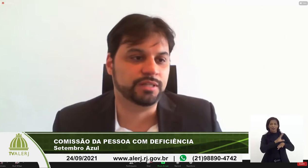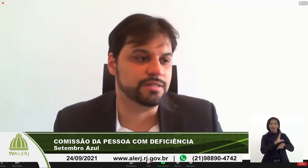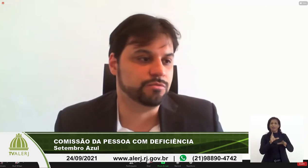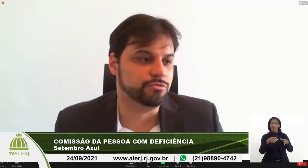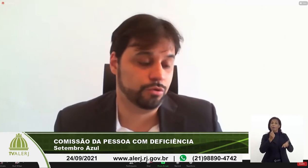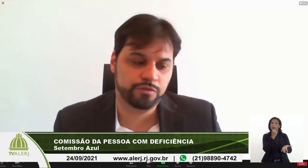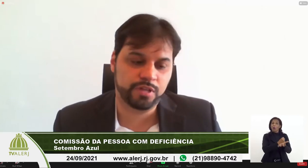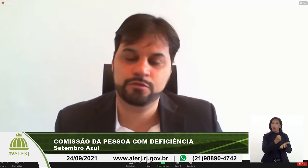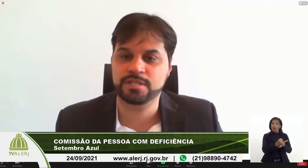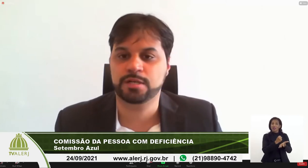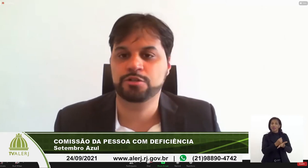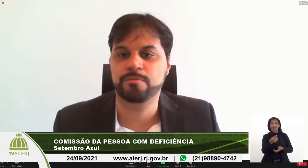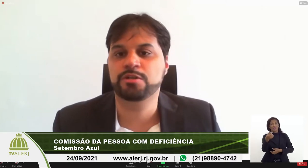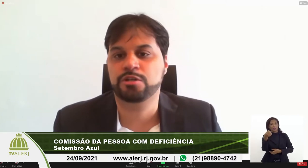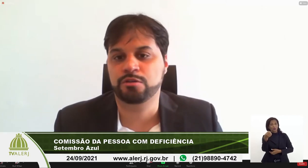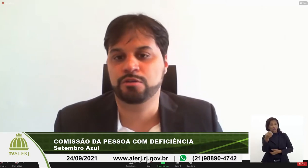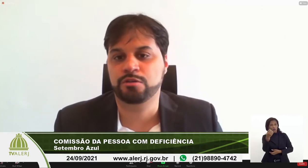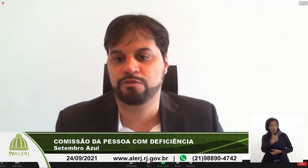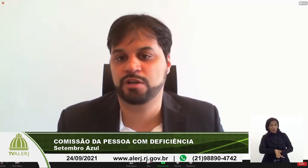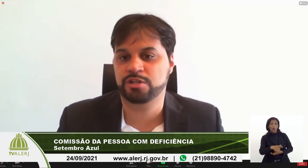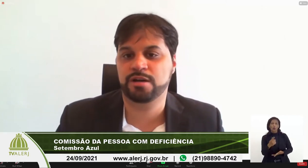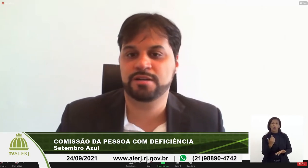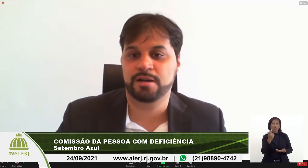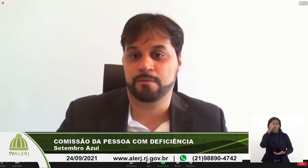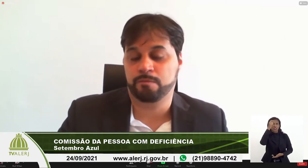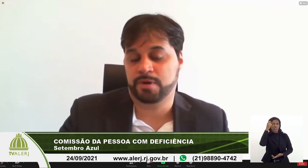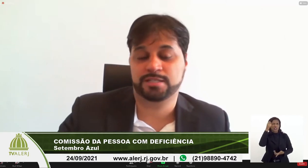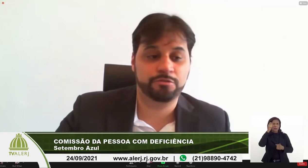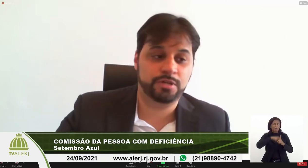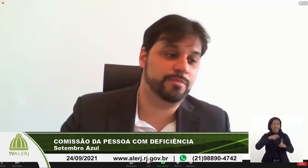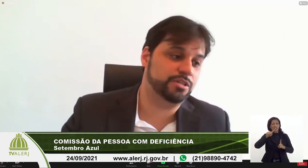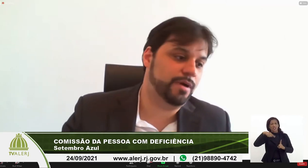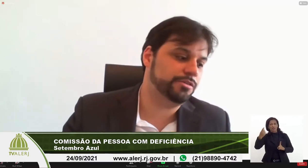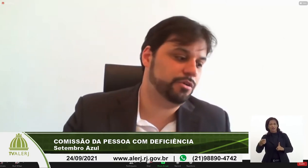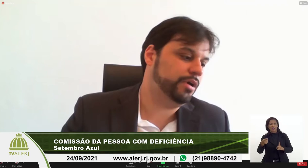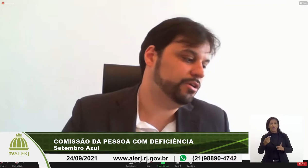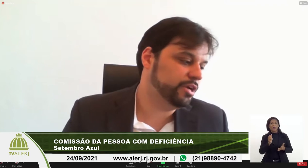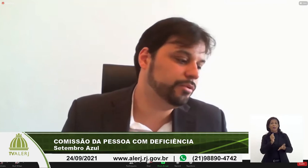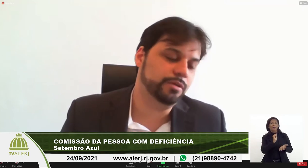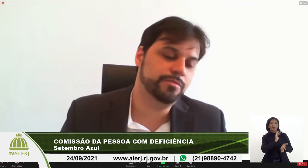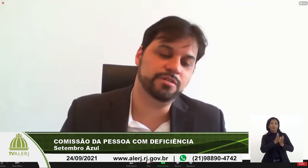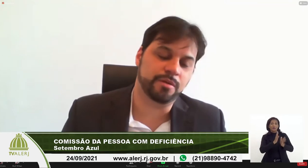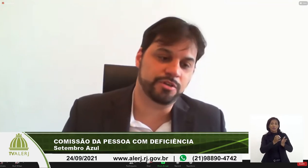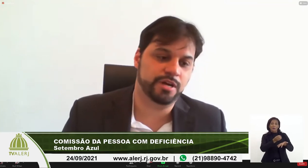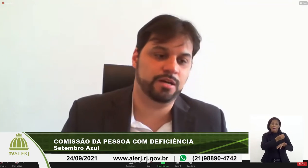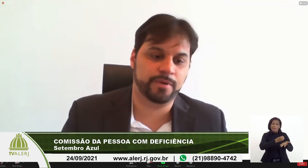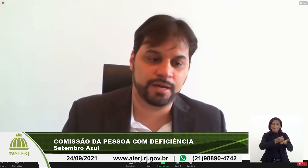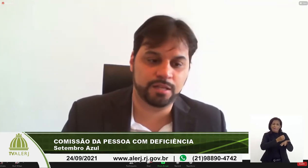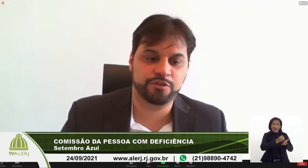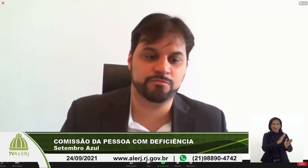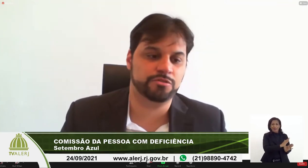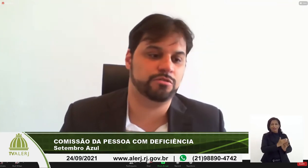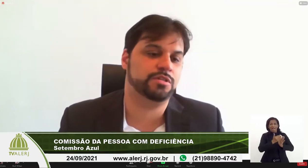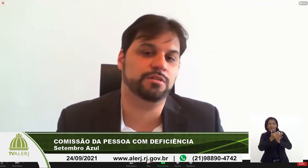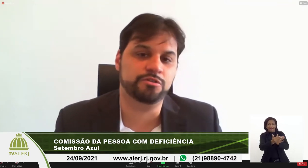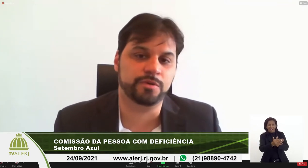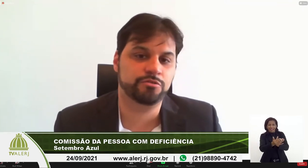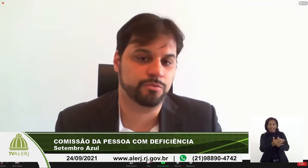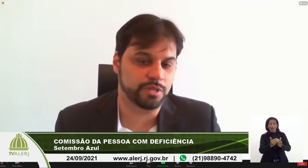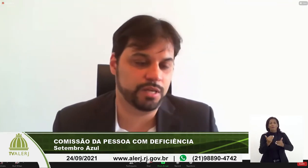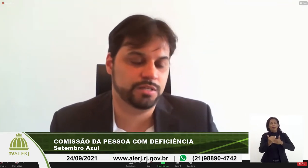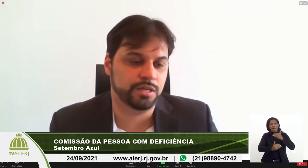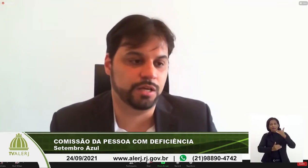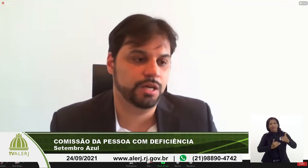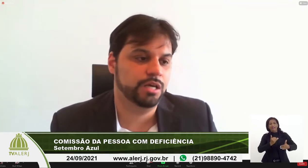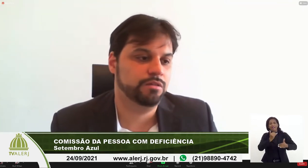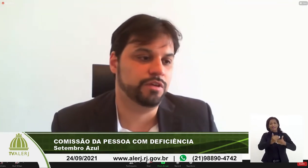processo de contratação de novo, deve começar acho que mês que vem, já passando da Libras básica, agora já para o Libras intermediário, para cada vez mais nossos atendimentos